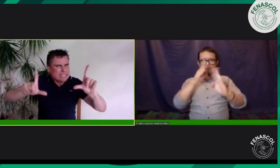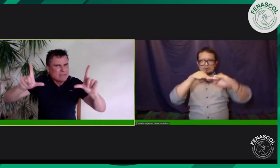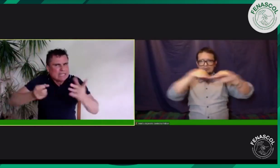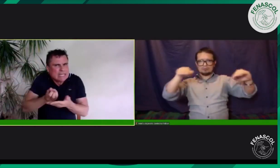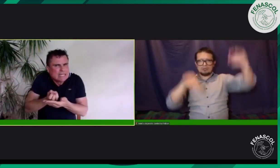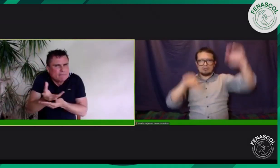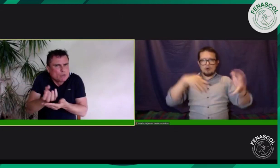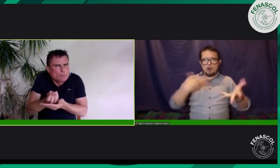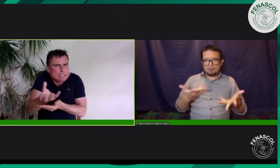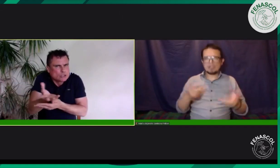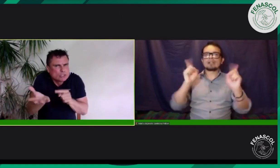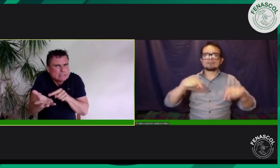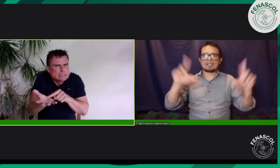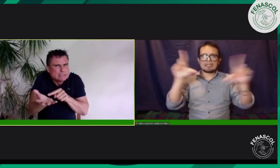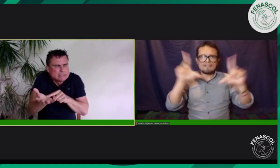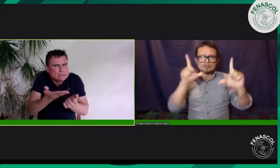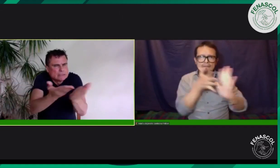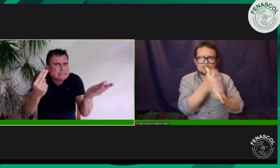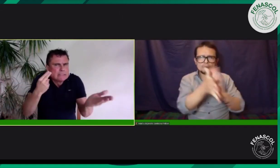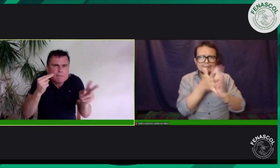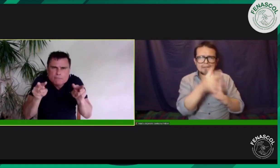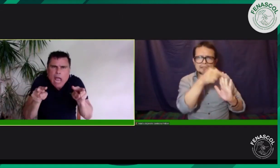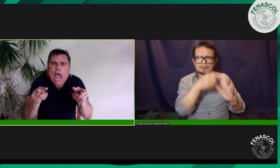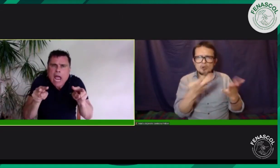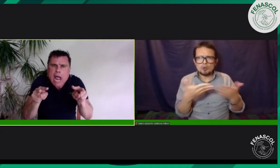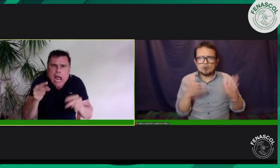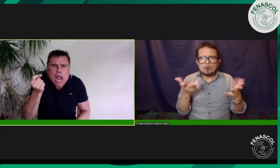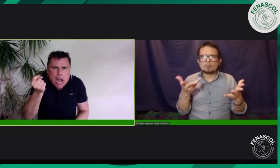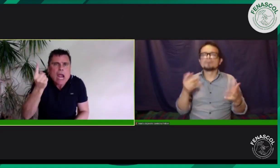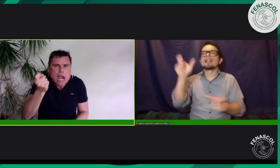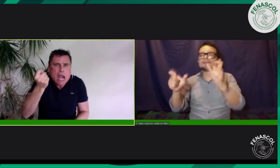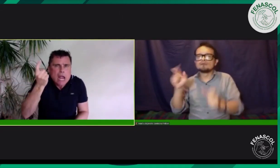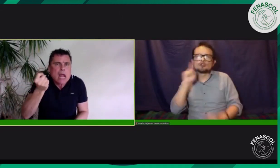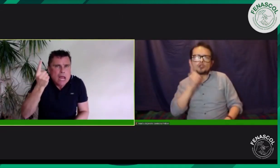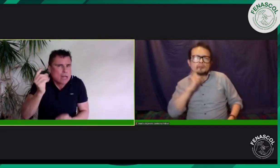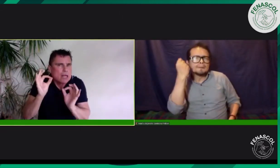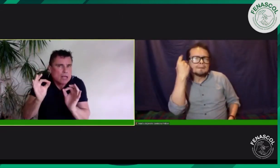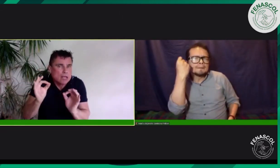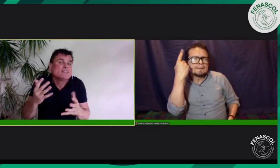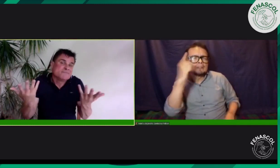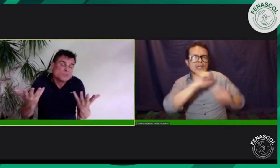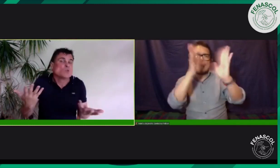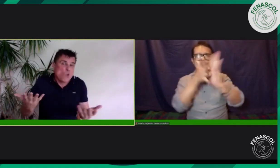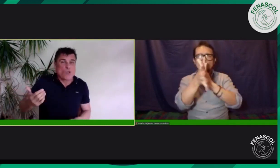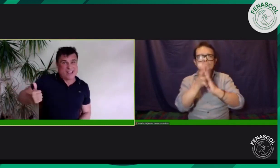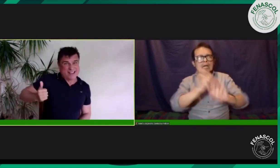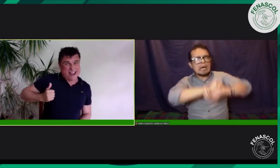quiénes están recibiendo la información a través de la televisión y si ellos entenderían este mensaje.